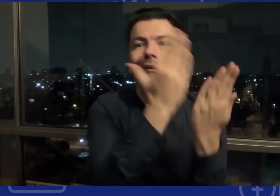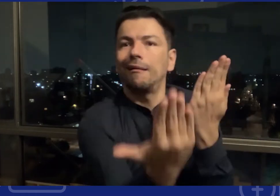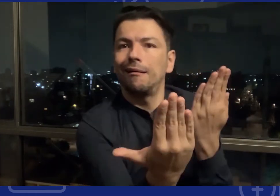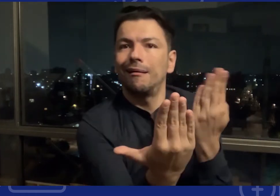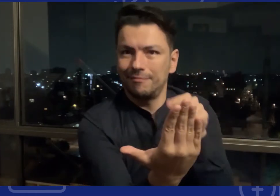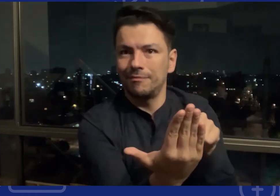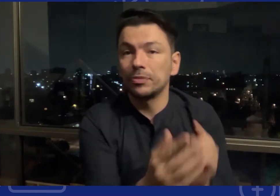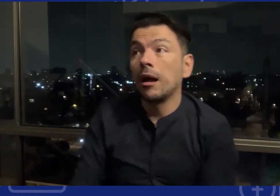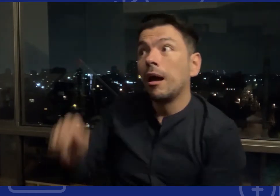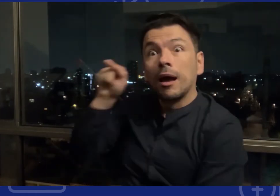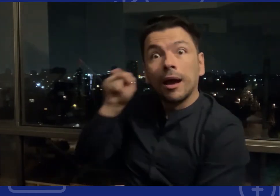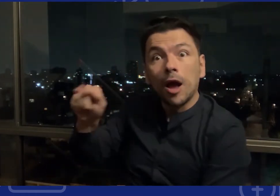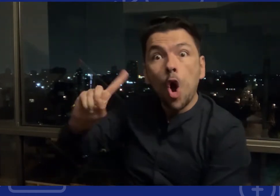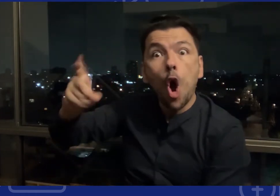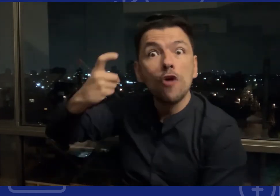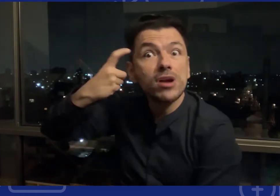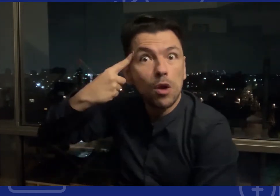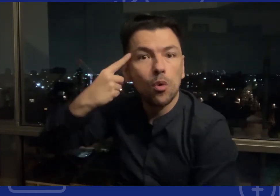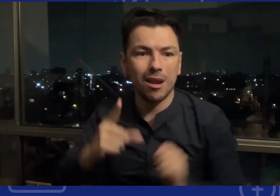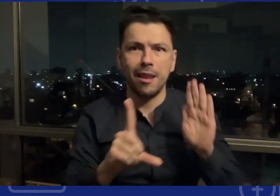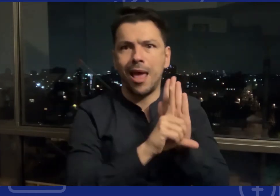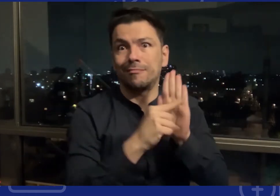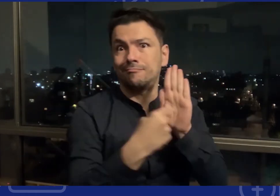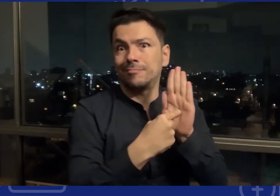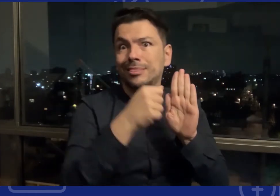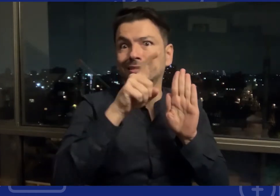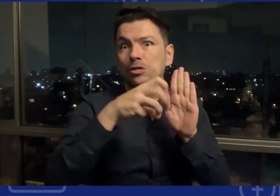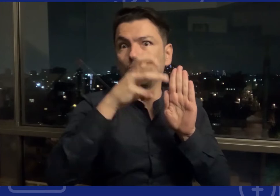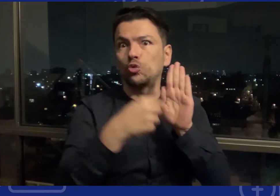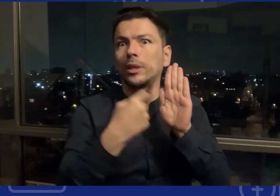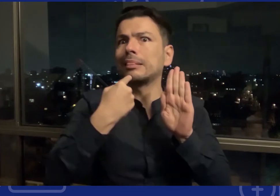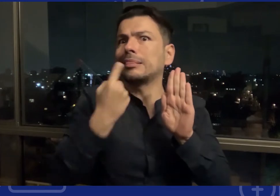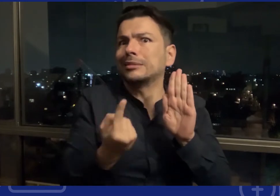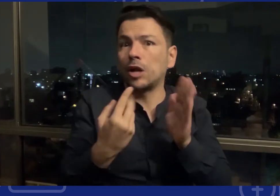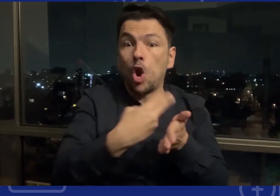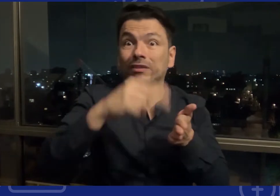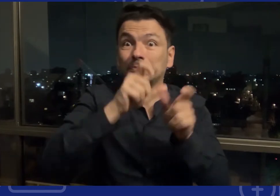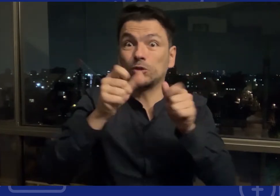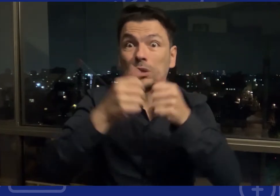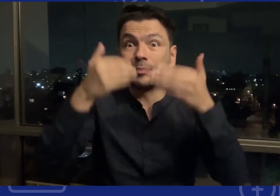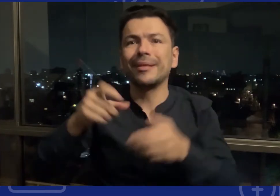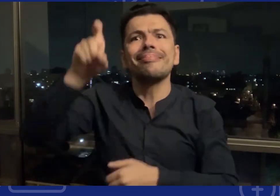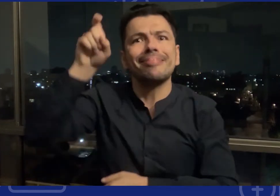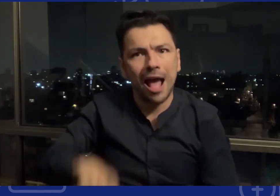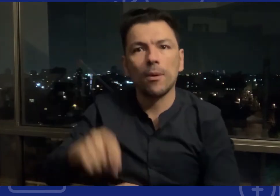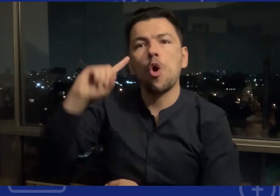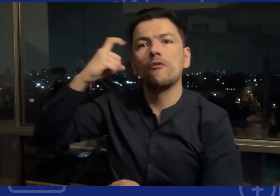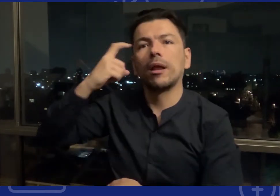El Estado colombiano, a partir de la Ley 16.18 en la cual fue creada